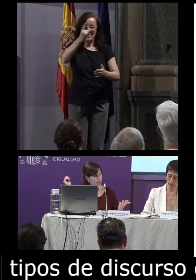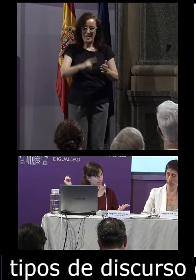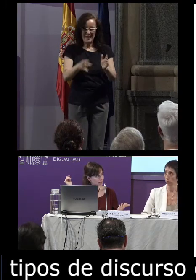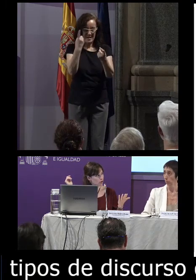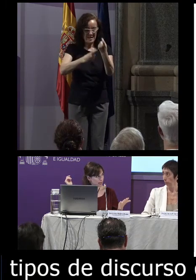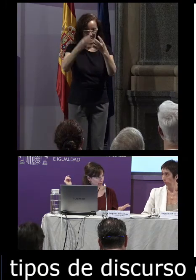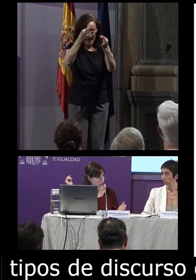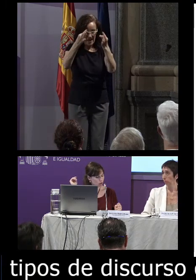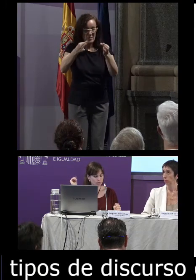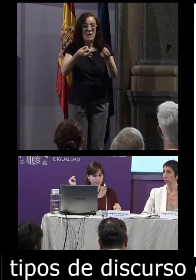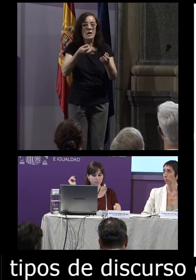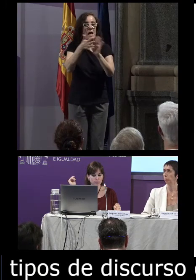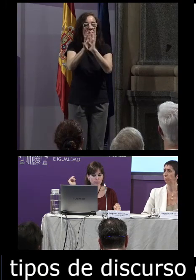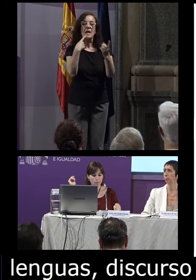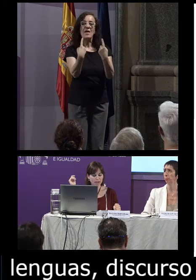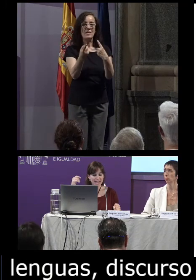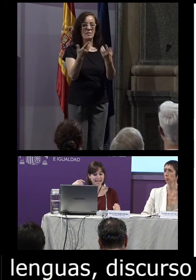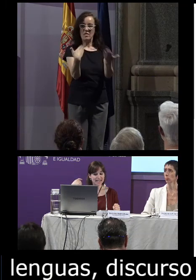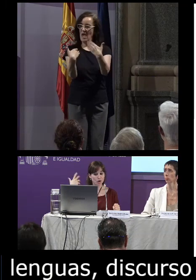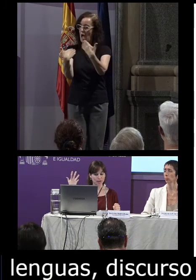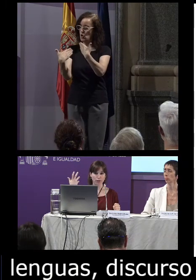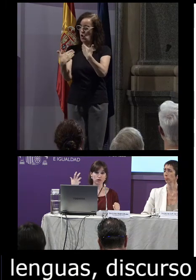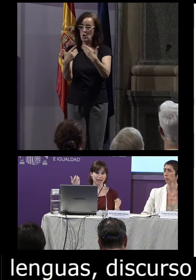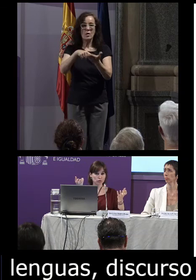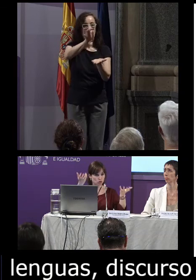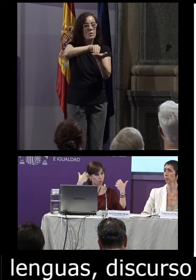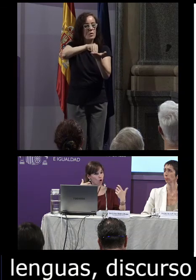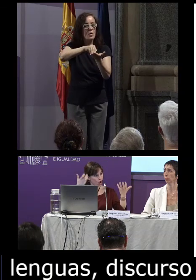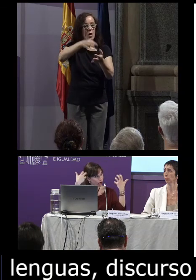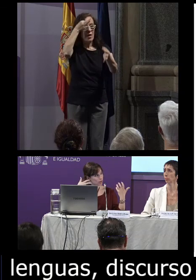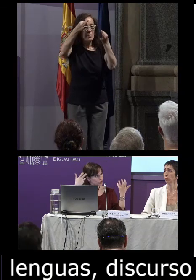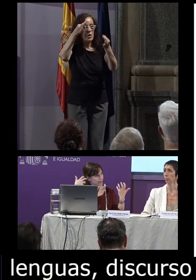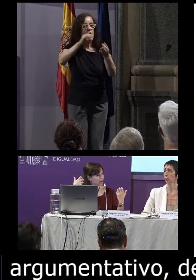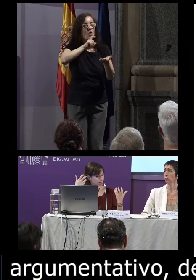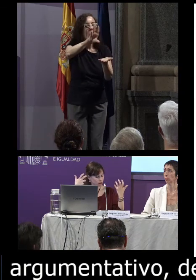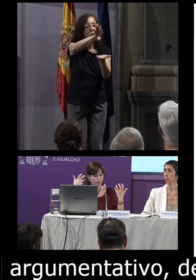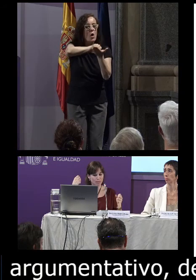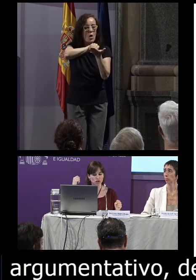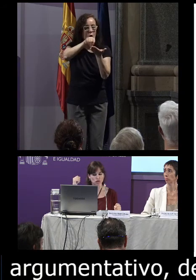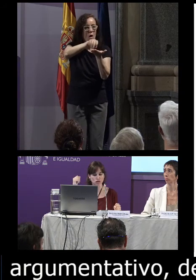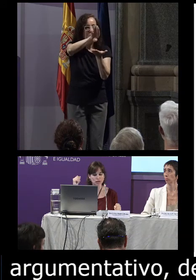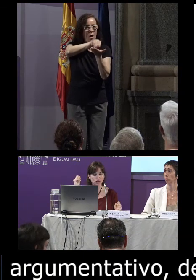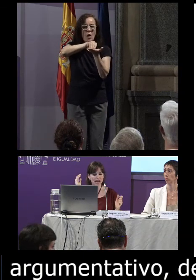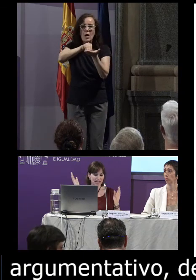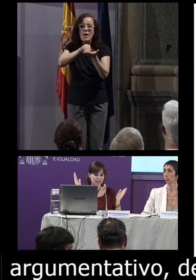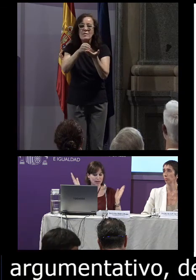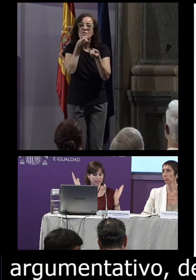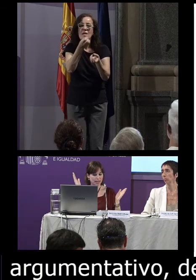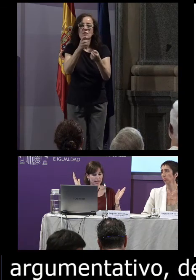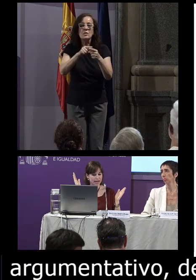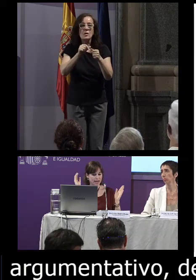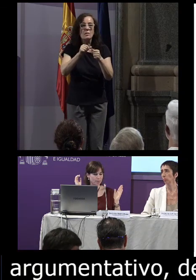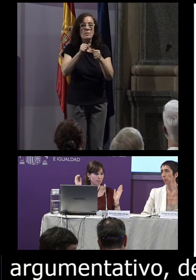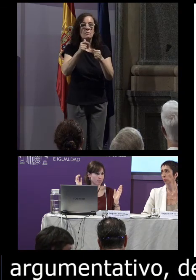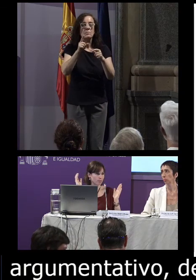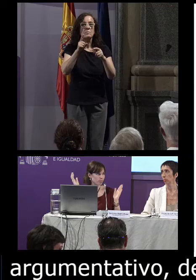explicativo y diálogo y la obtención de datos como cogemos y recopilamos estos datos es a partir